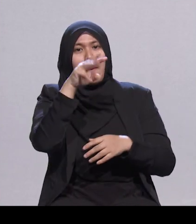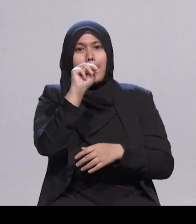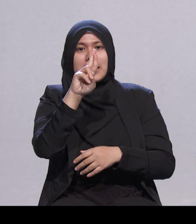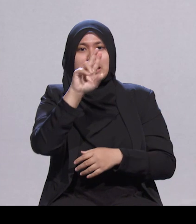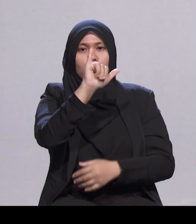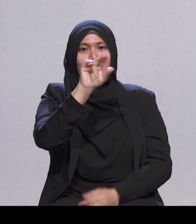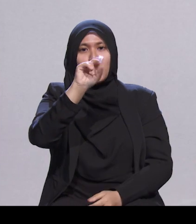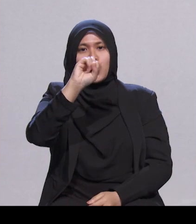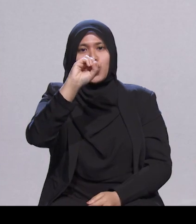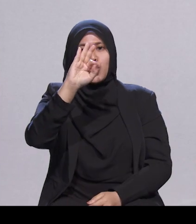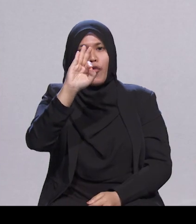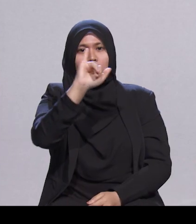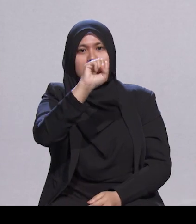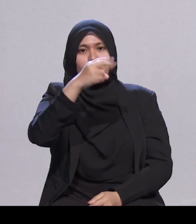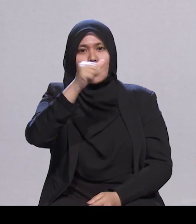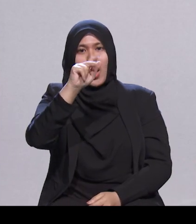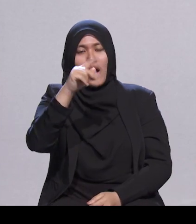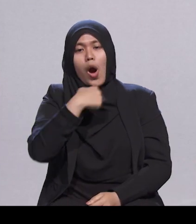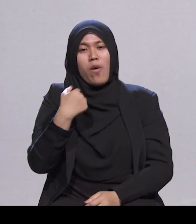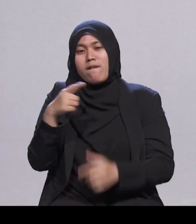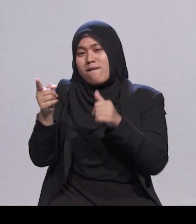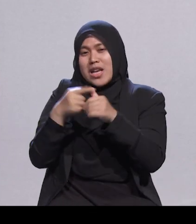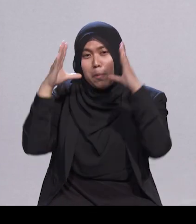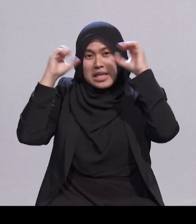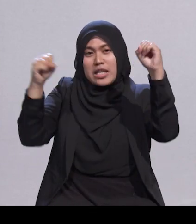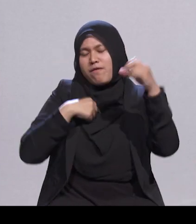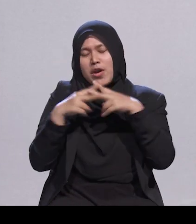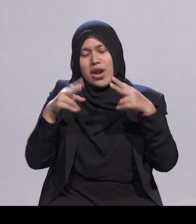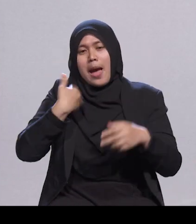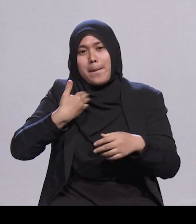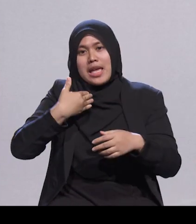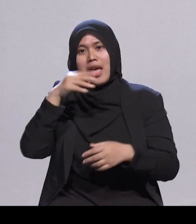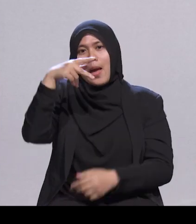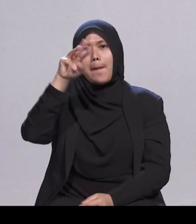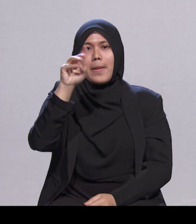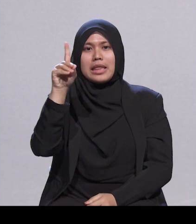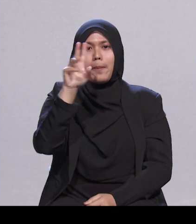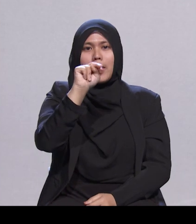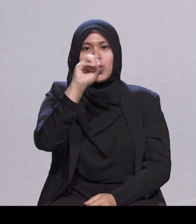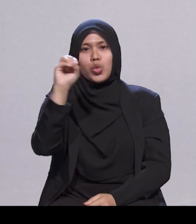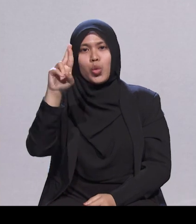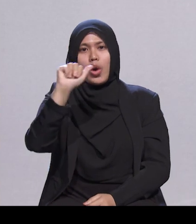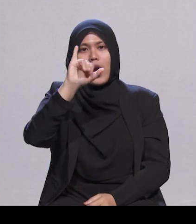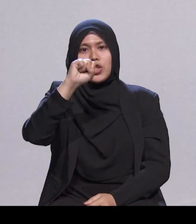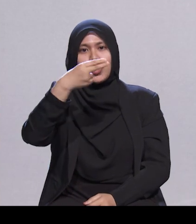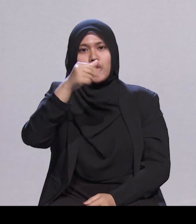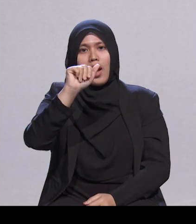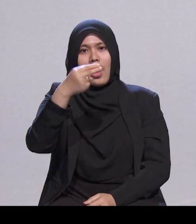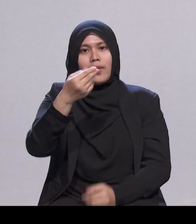Saya gembira sekali Puan Nur Aisyah dapat bersama kita malam ini. Selamat datang Puan Nur Aisyah.